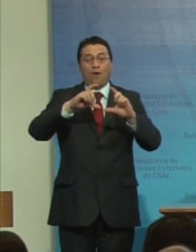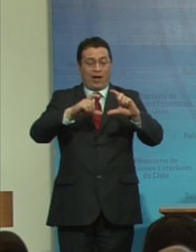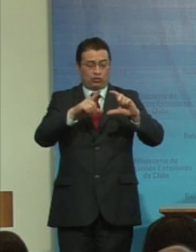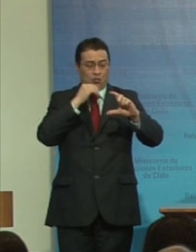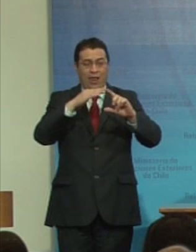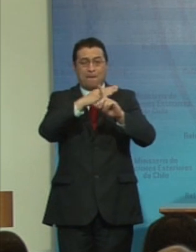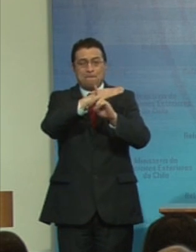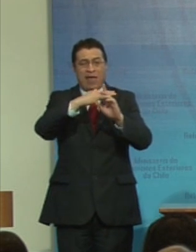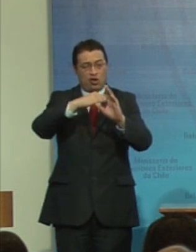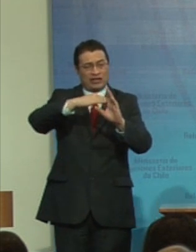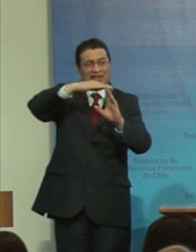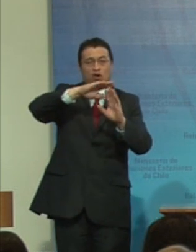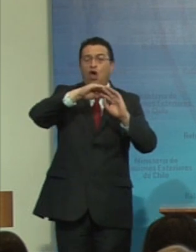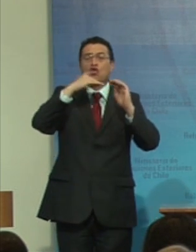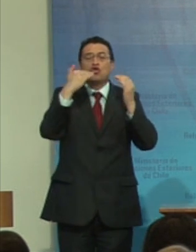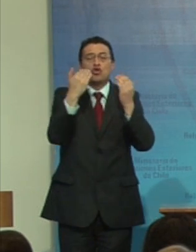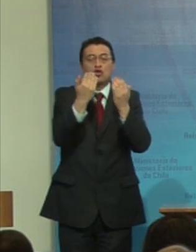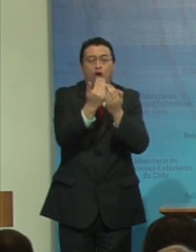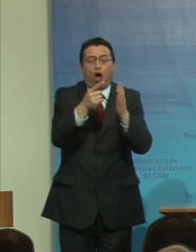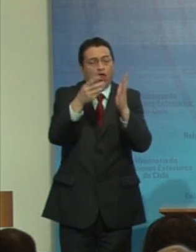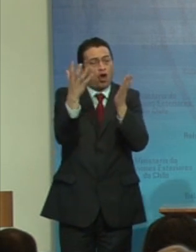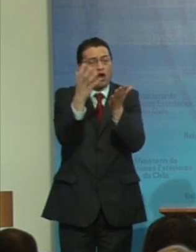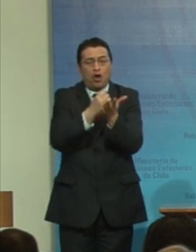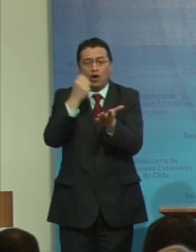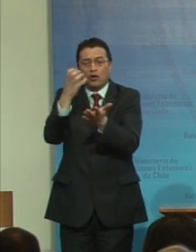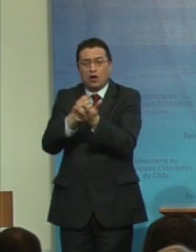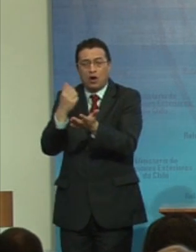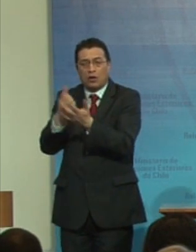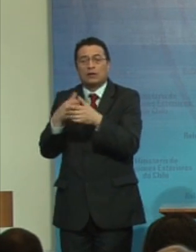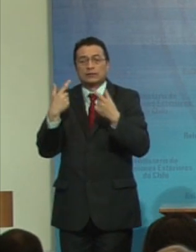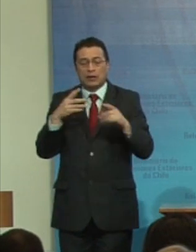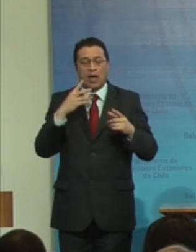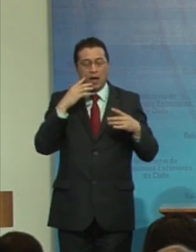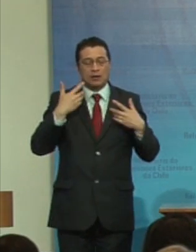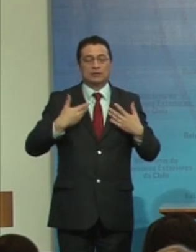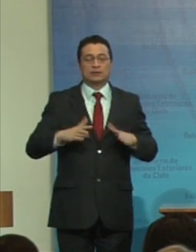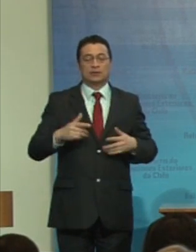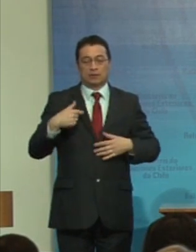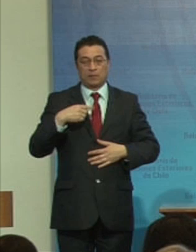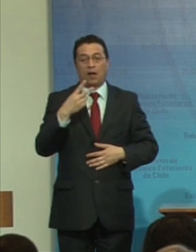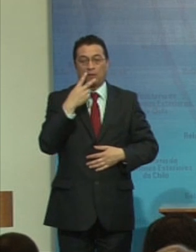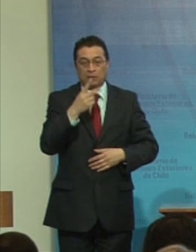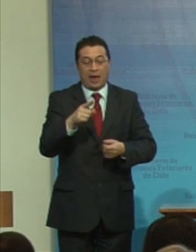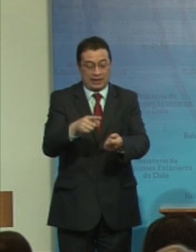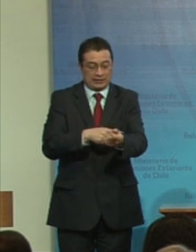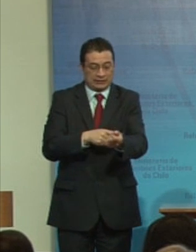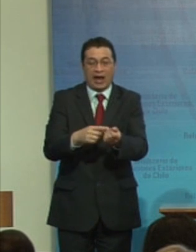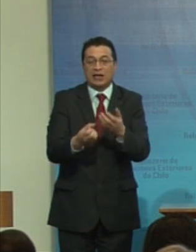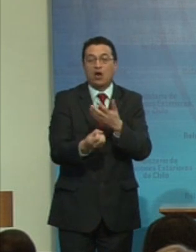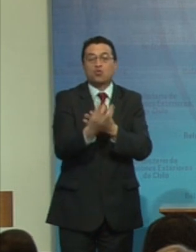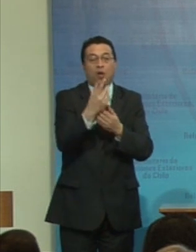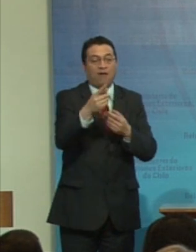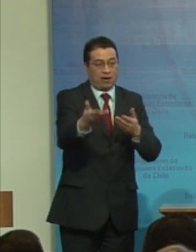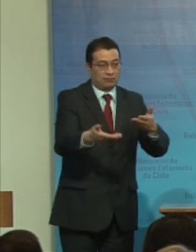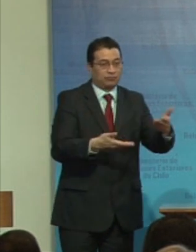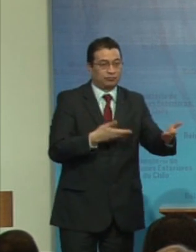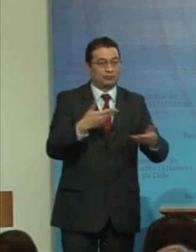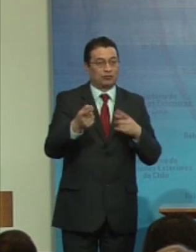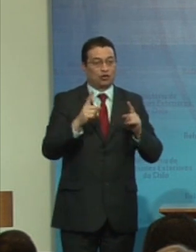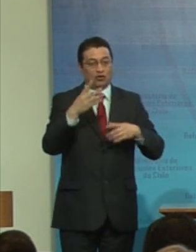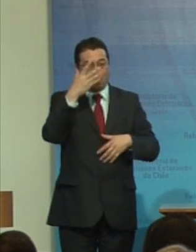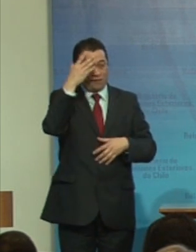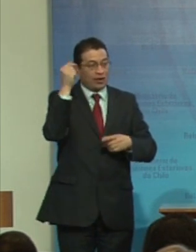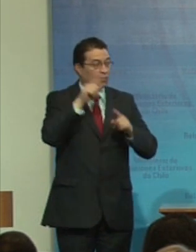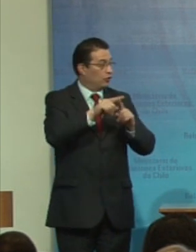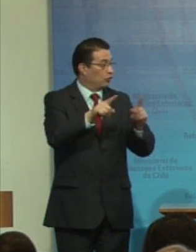de todos los logros que se han realizado pero también tenemos esta sangre nueva Paula Santibáñez no quiero olvidarme